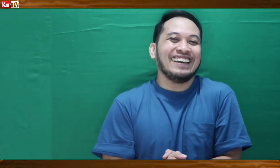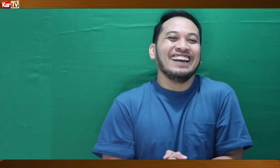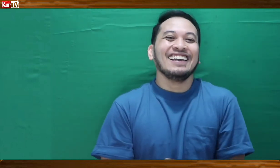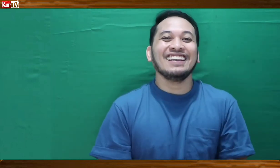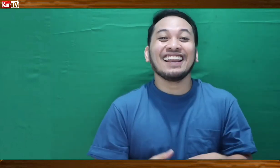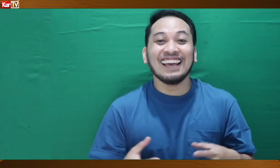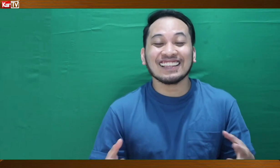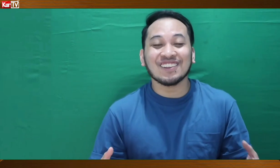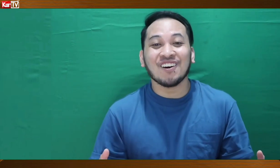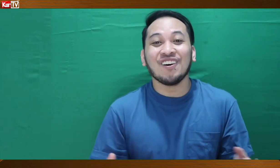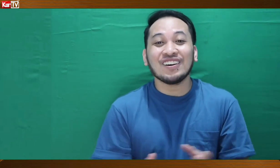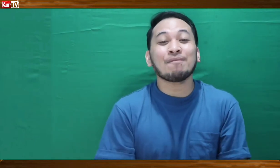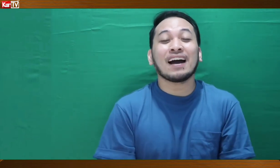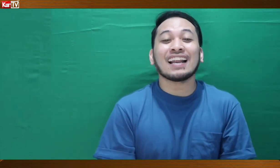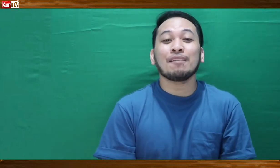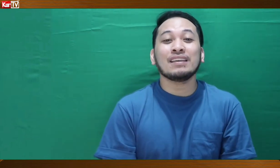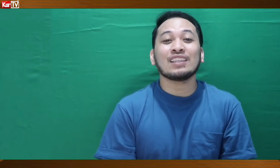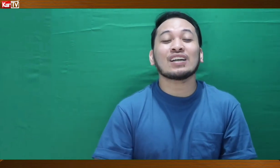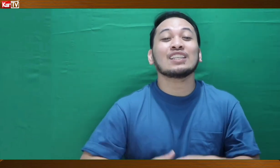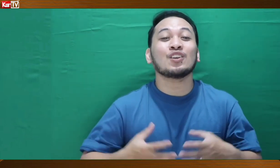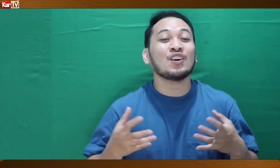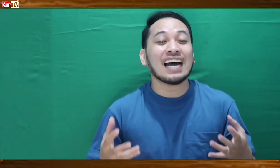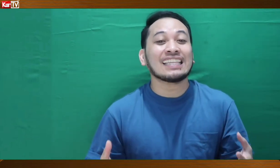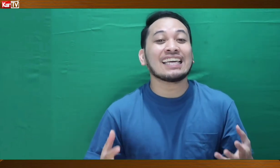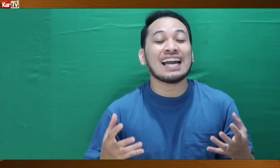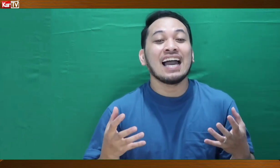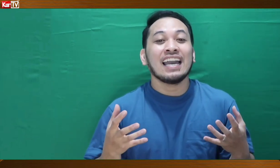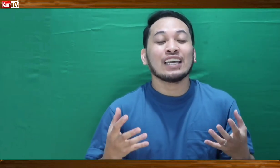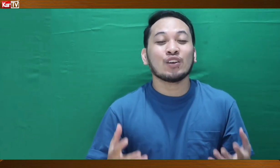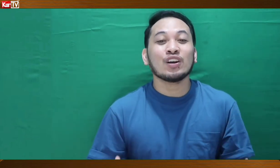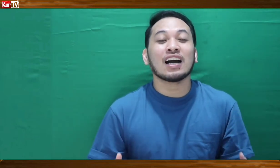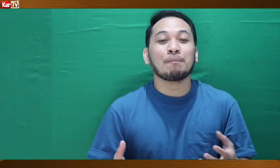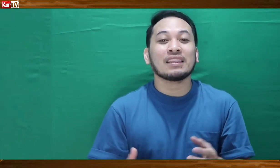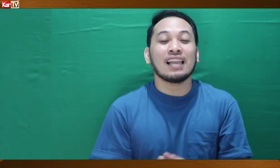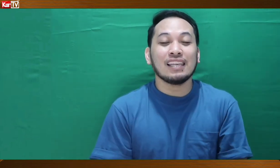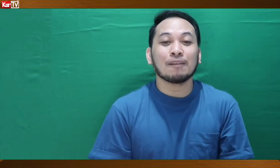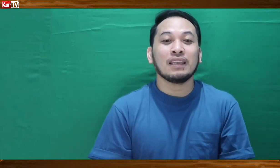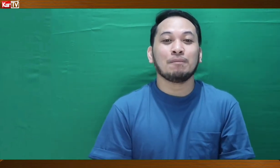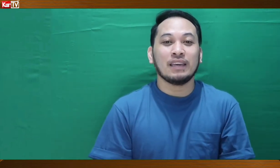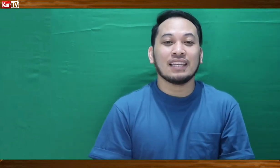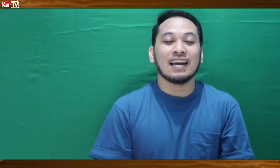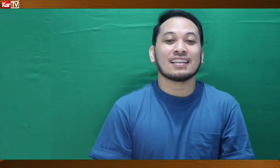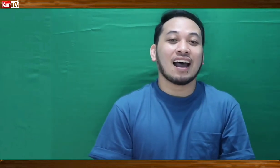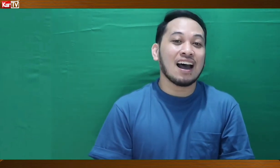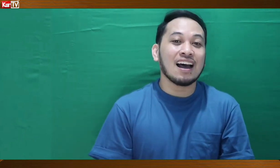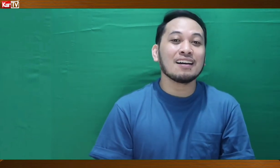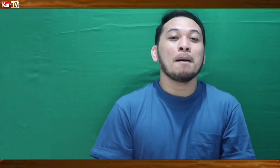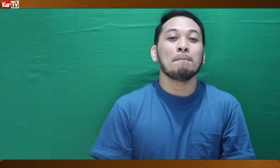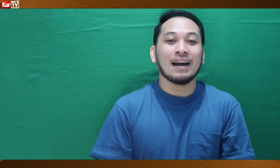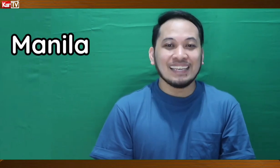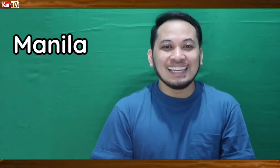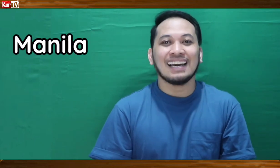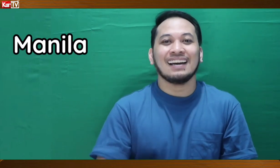-a-dilin ito. Oo, napakarami dito. At ito yung ating, ito yung capital ng Pilipinas. Ang Manila.